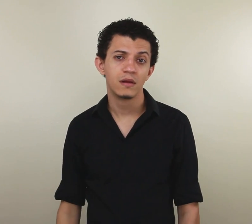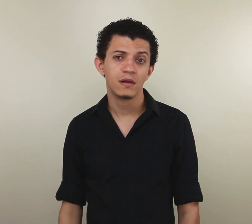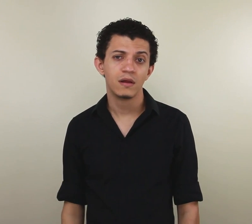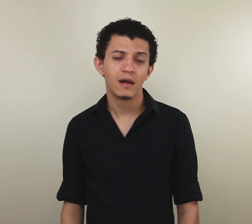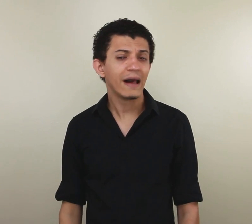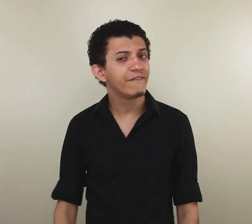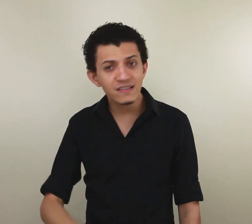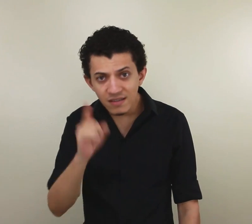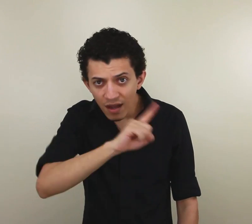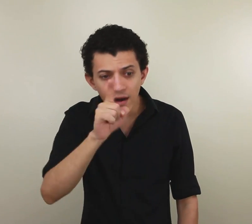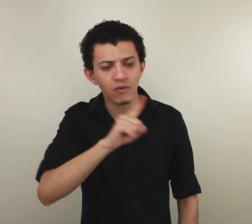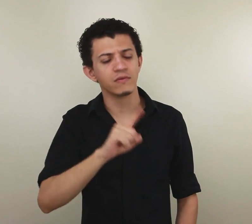Aí eu falei assim. Não.